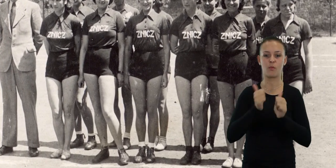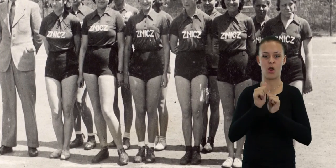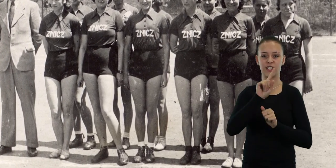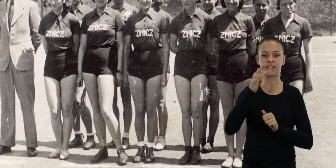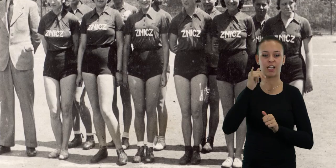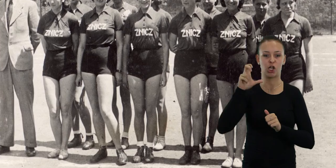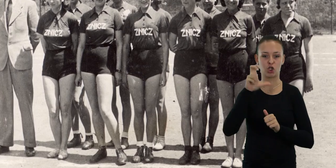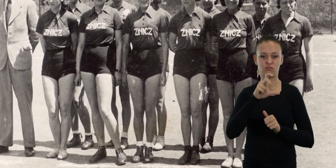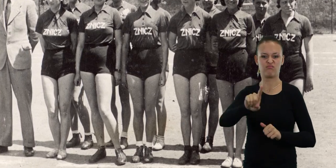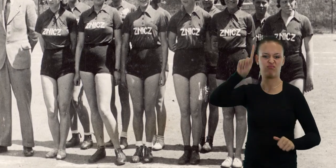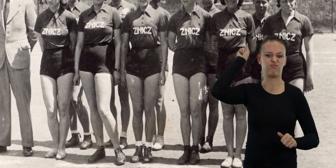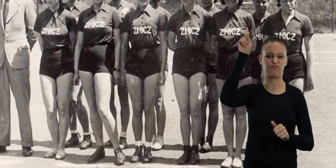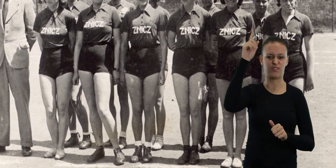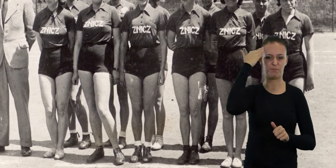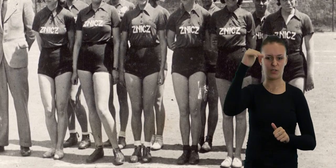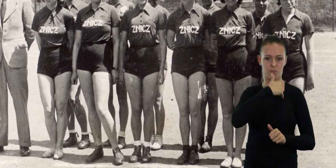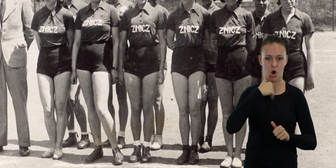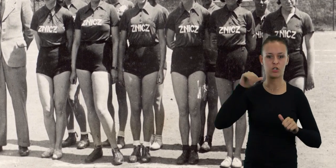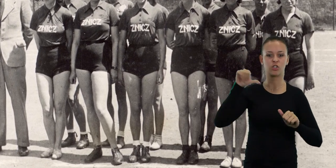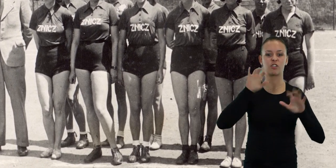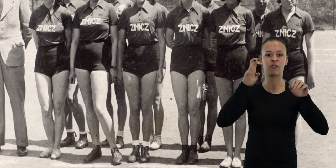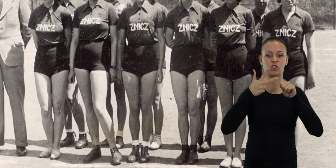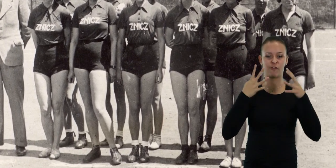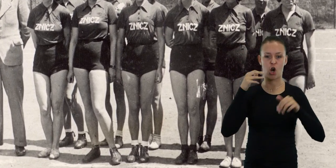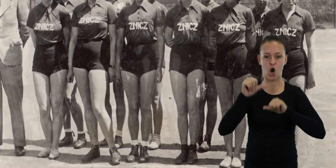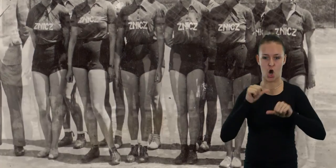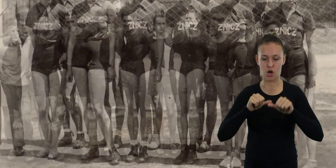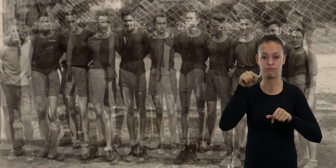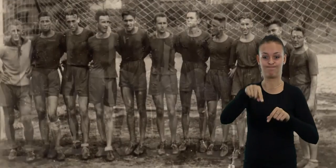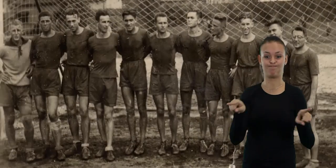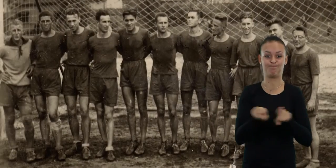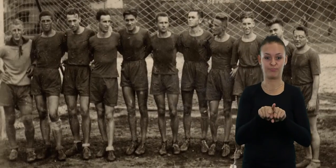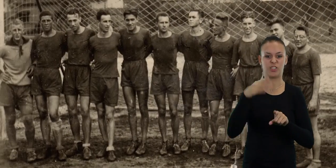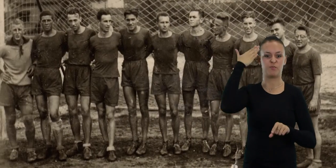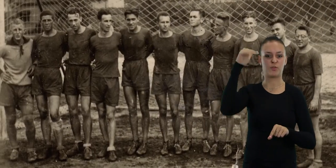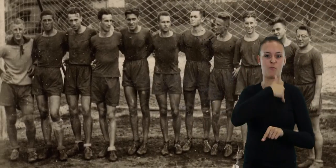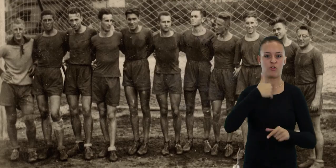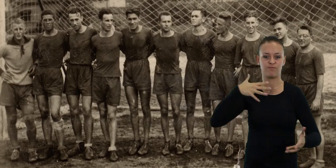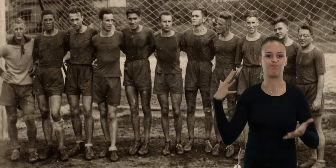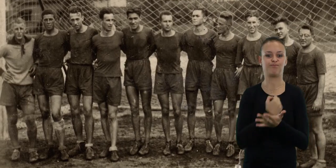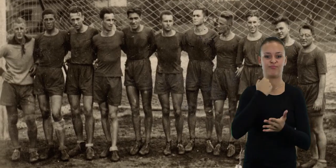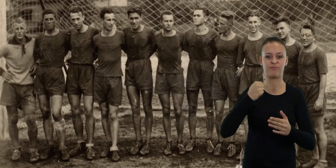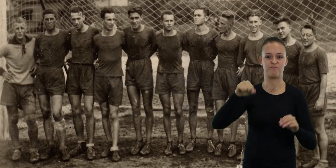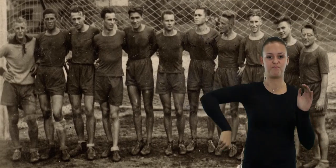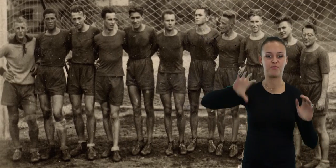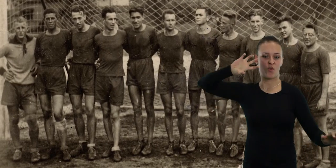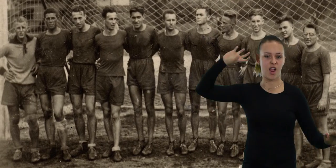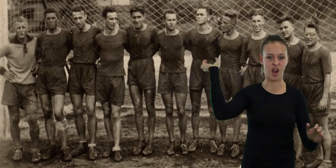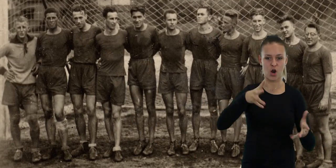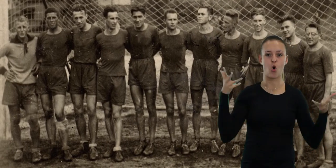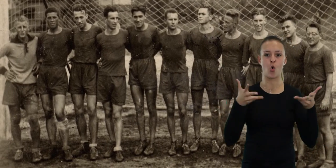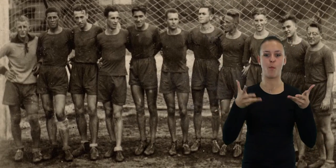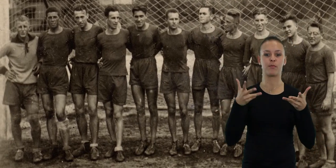zostały pierwszymi mistrzyniami Polski w 1939 roku. A w tym samym roku Mistrzostwo Polski zdobyli